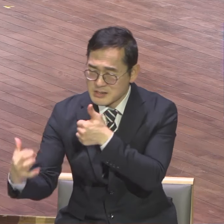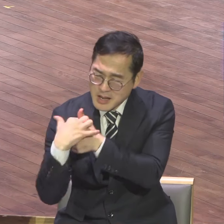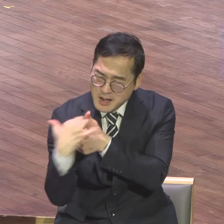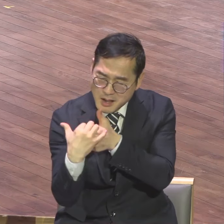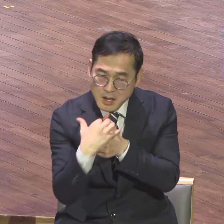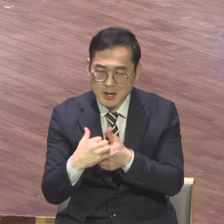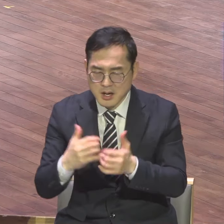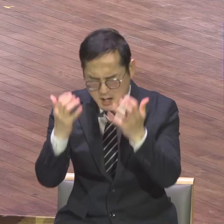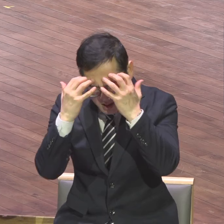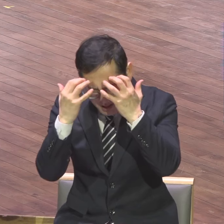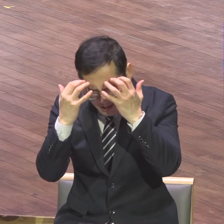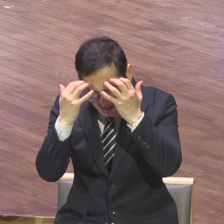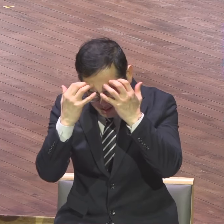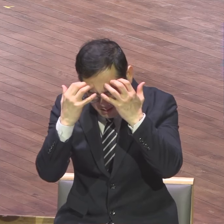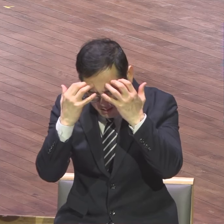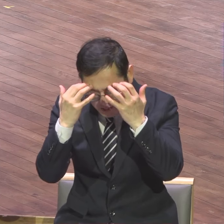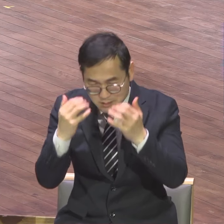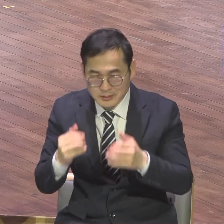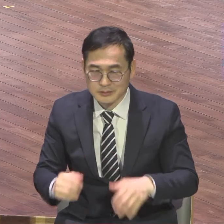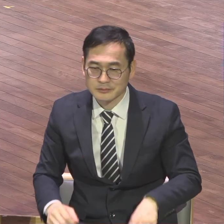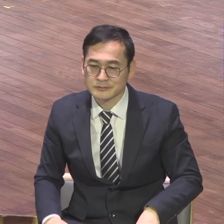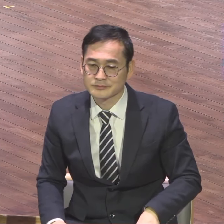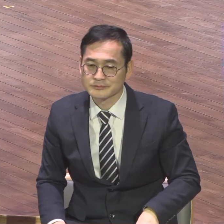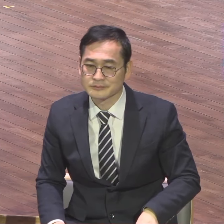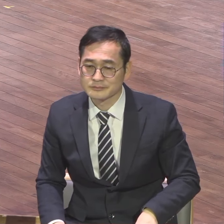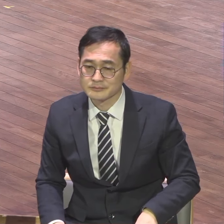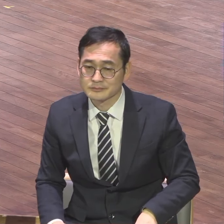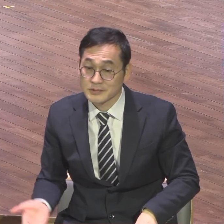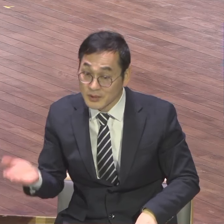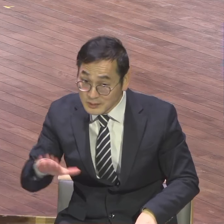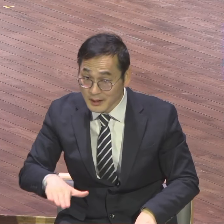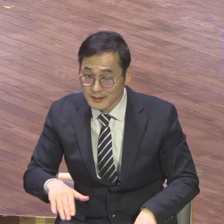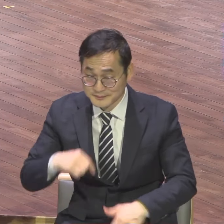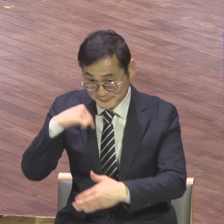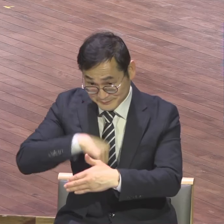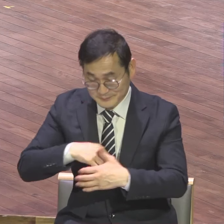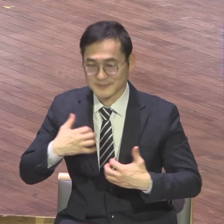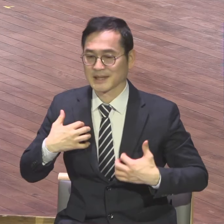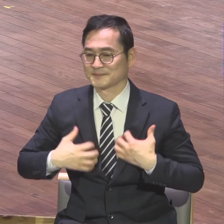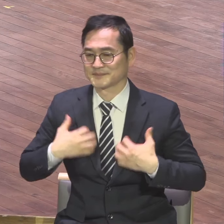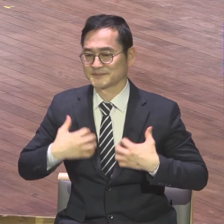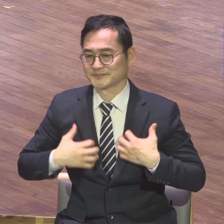늘 기뻐했다는 것입니다 신기하지 않아요